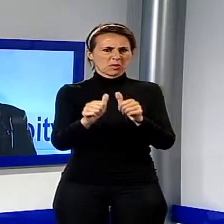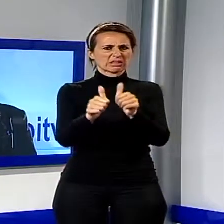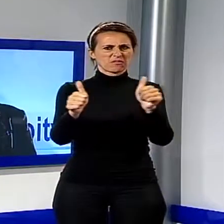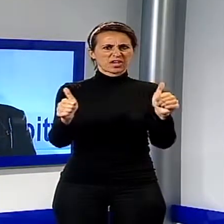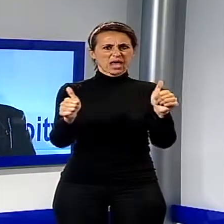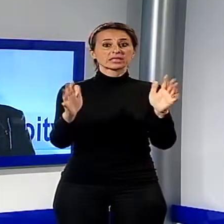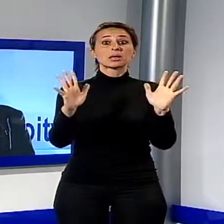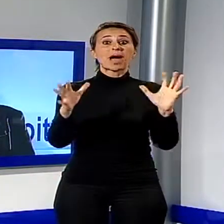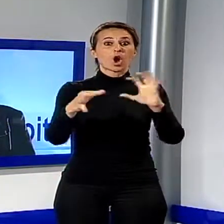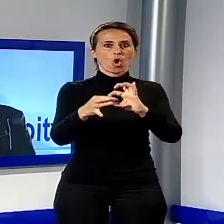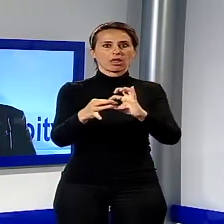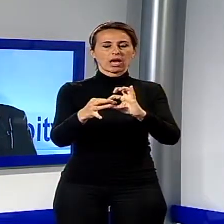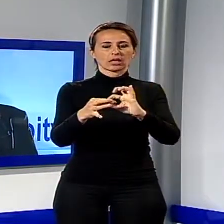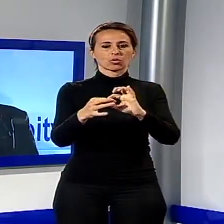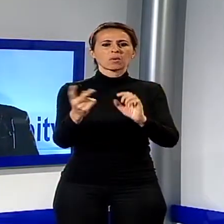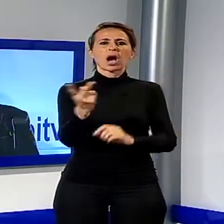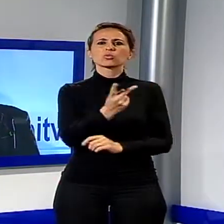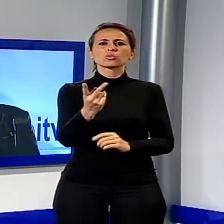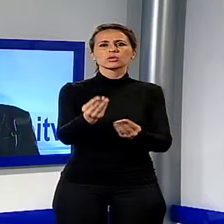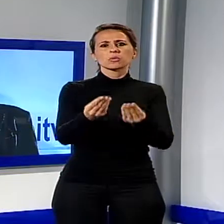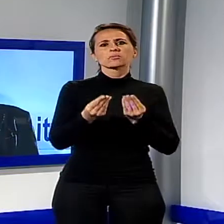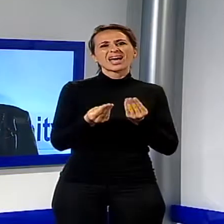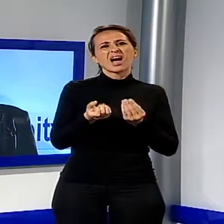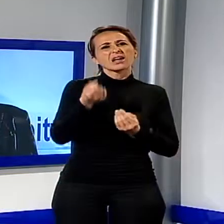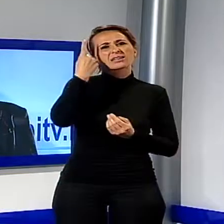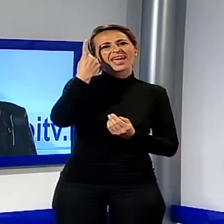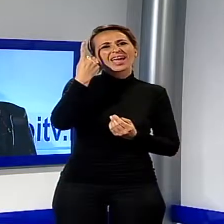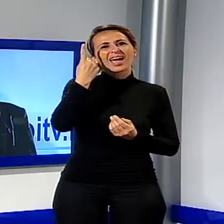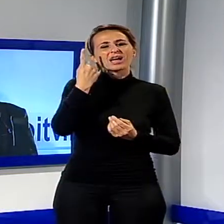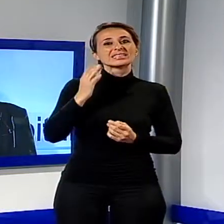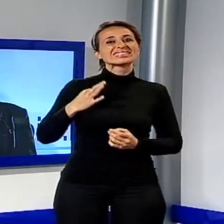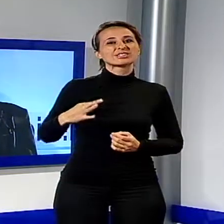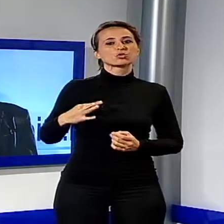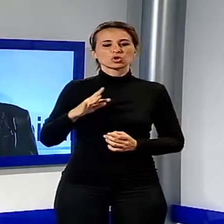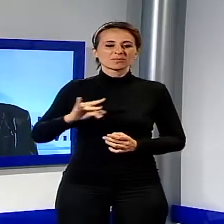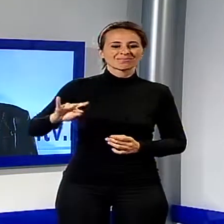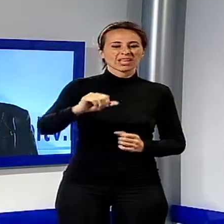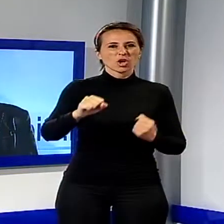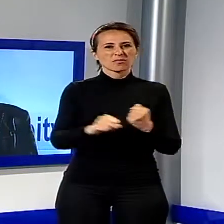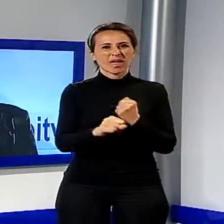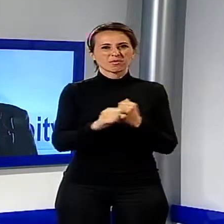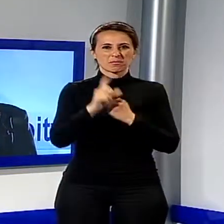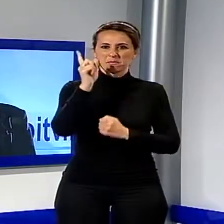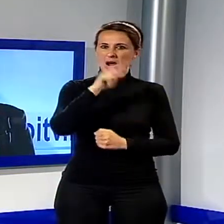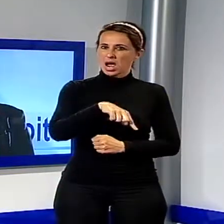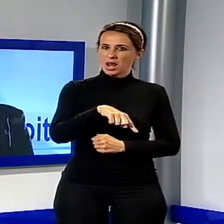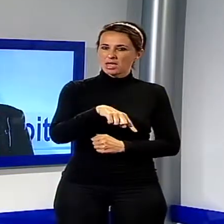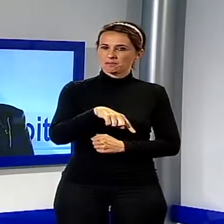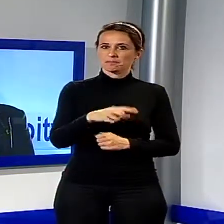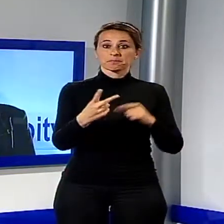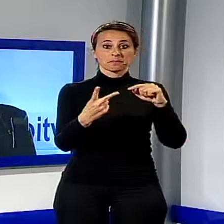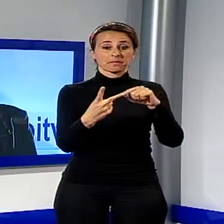sorprendente assenza delle istituzioni sul nostro territorio. Il Comune di Viareggio, nel novembre del 2014,